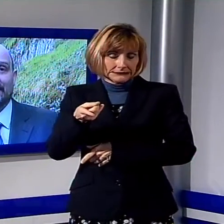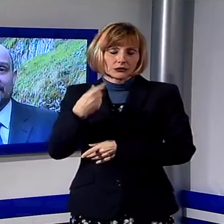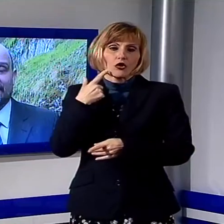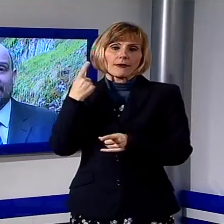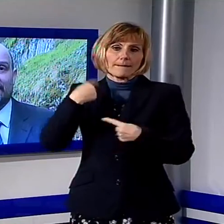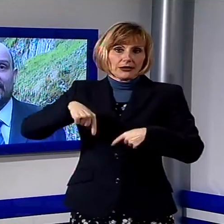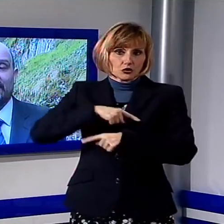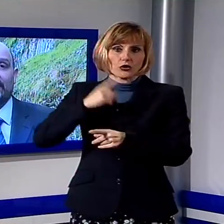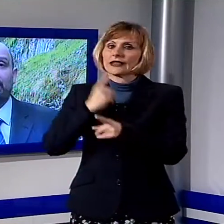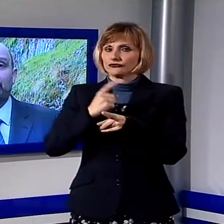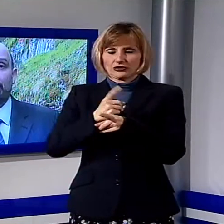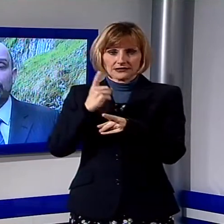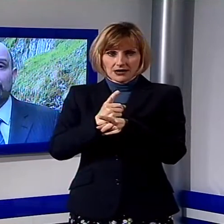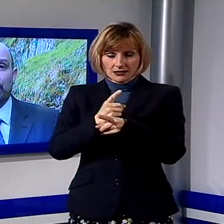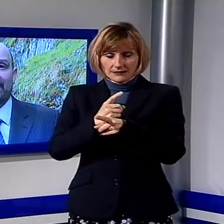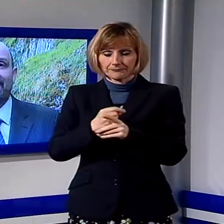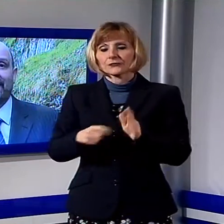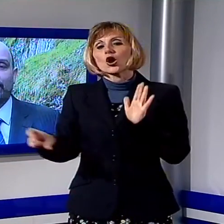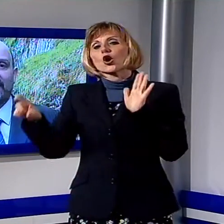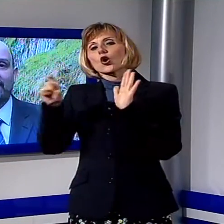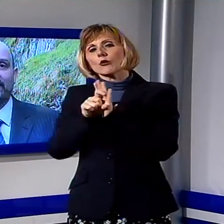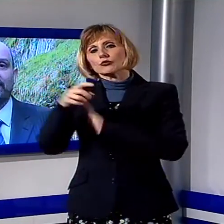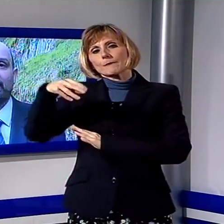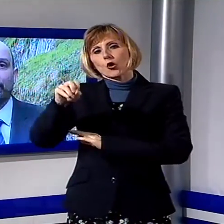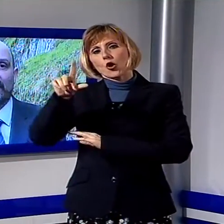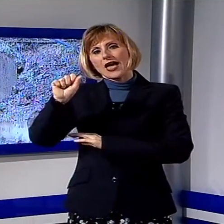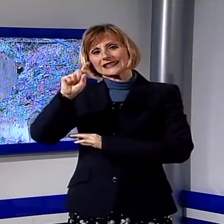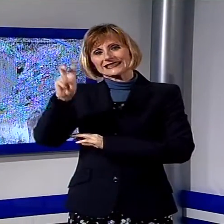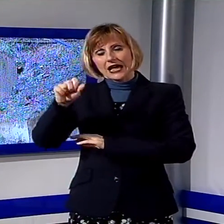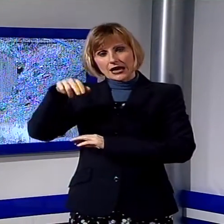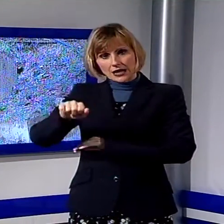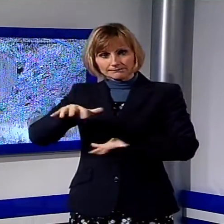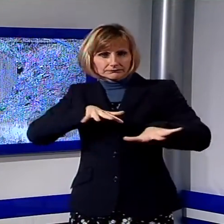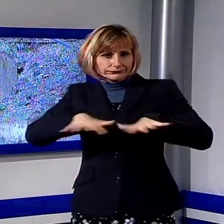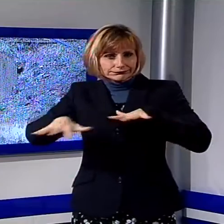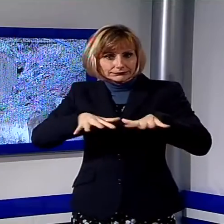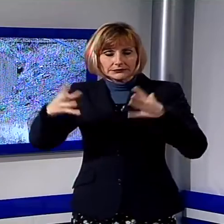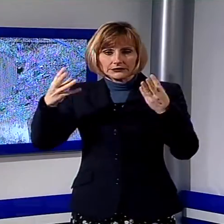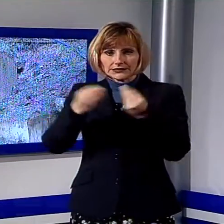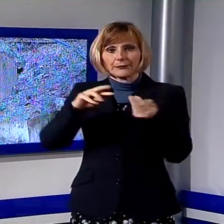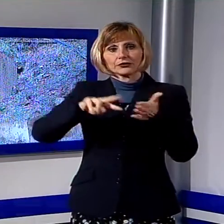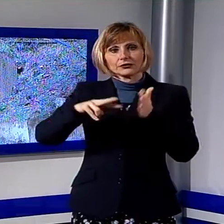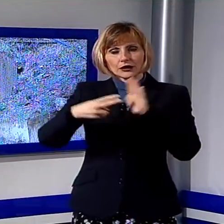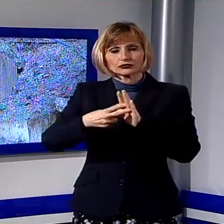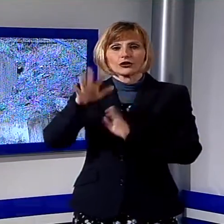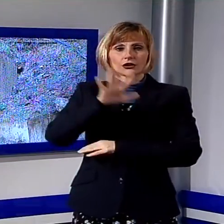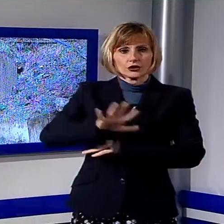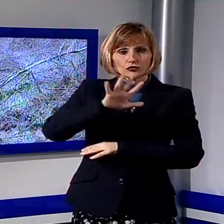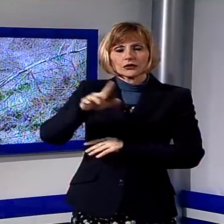ripristinata. Il comune di Molazzana e i suoi tecnici si stanno adoperando insieme alla regione e alla provincia, che ho sentito personalmente per risolvere la